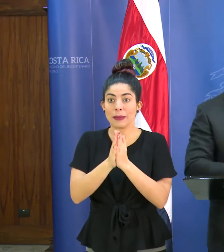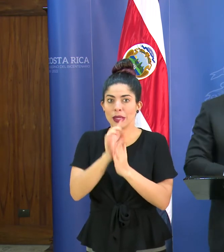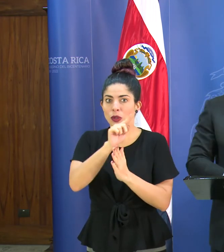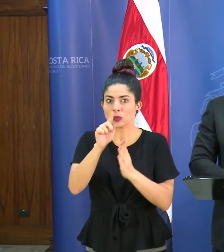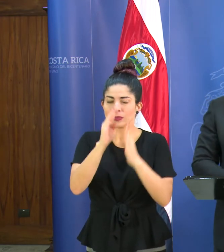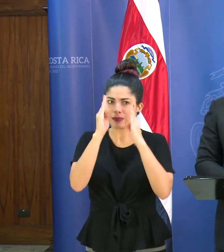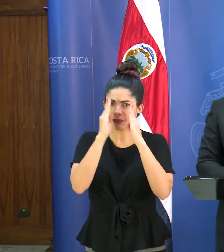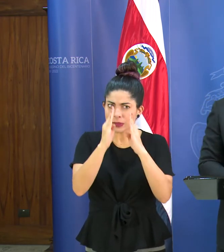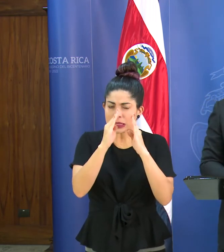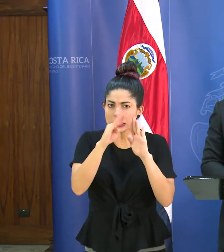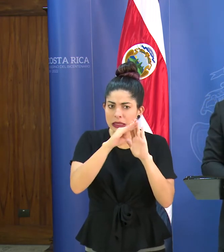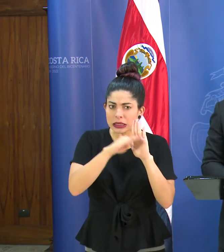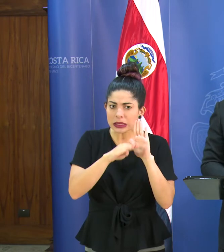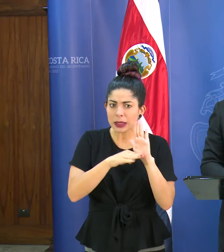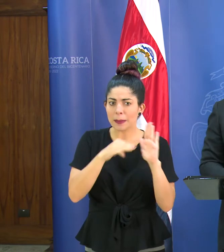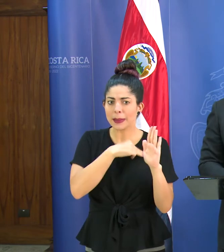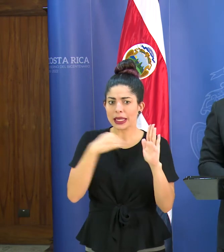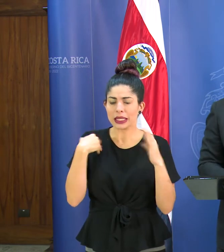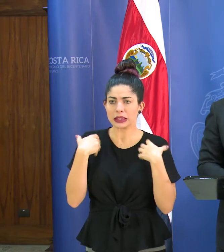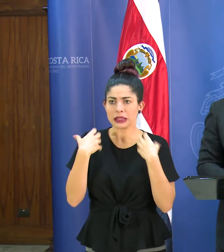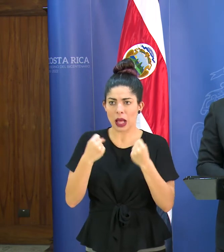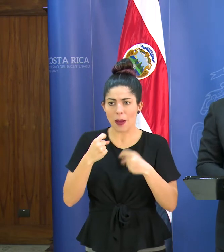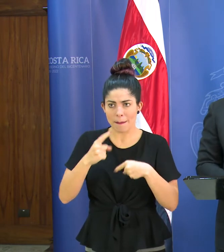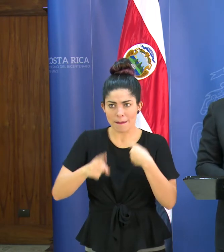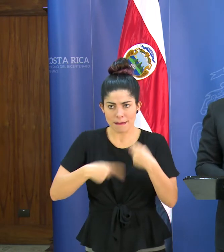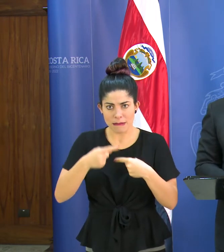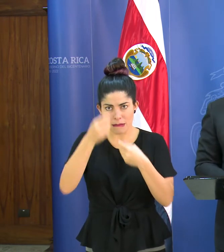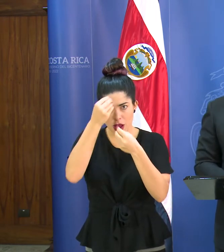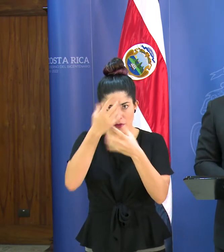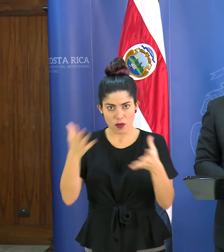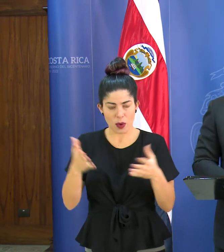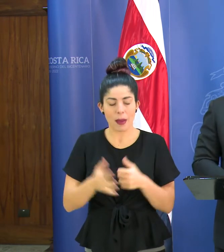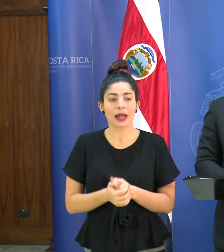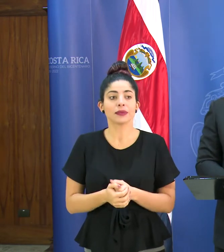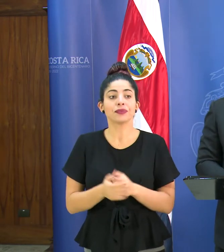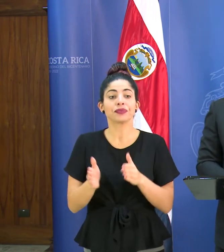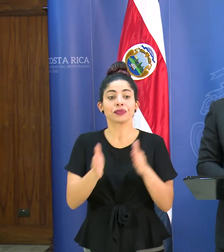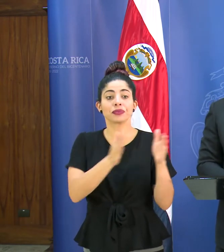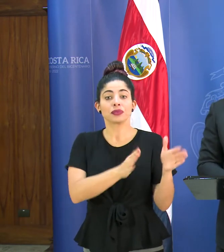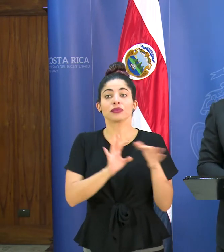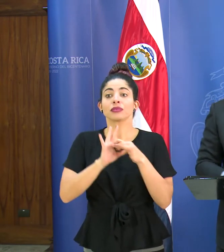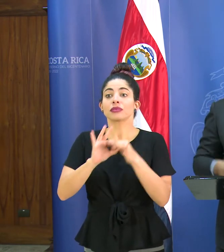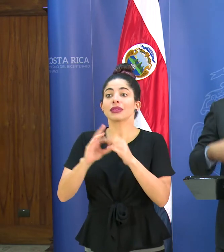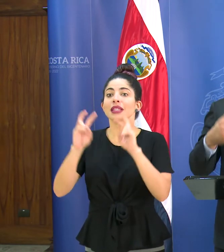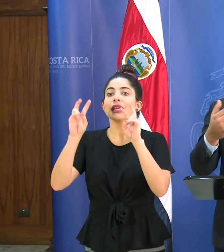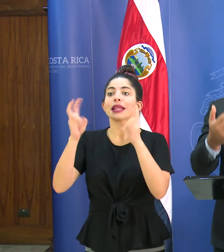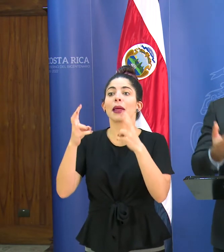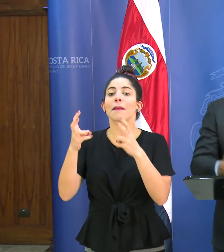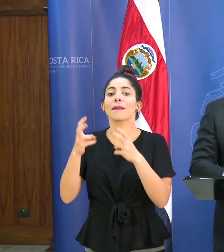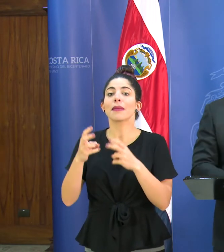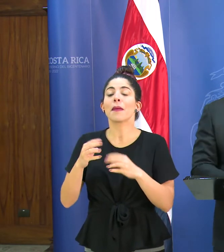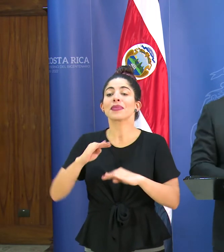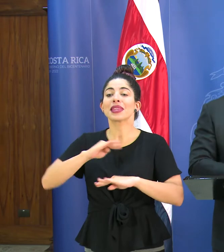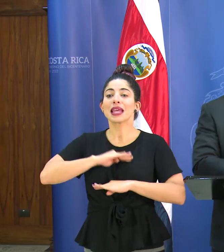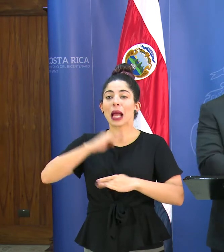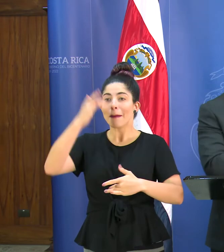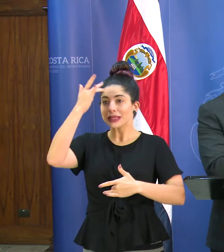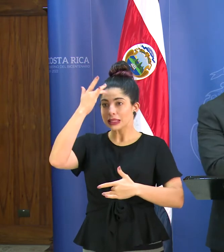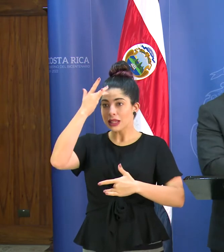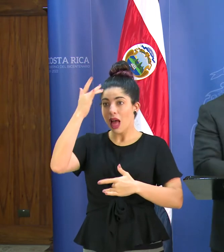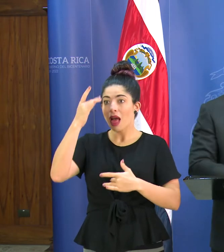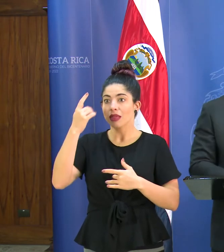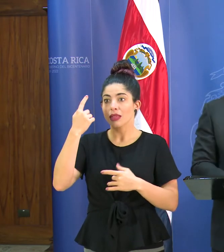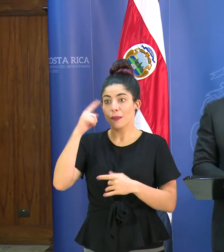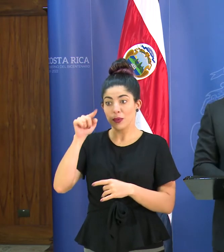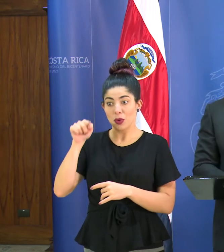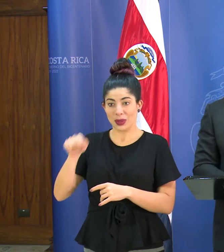atención a lo que el ministro de salud vaya a informar. En relación con materia de incapacidades asociadas